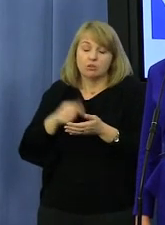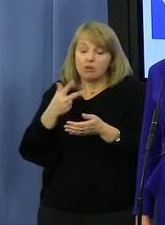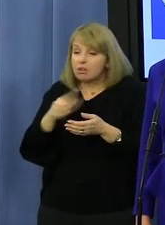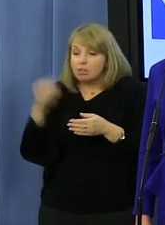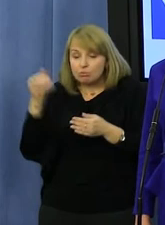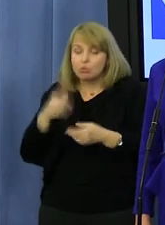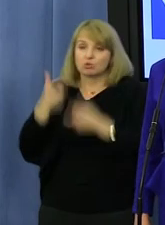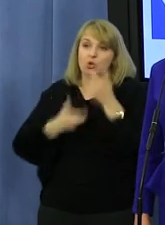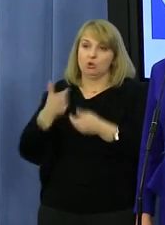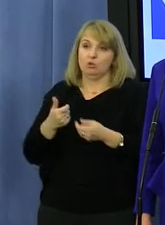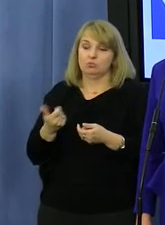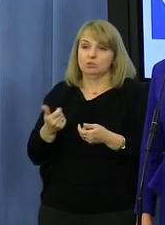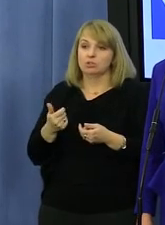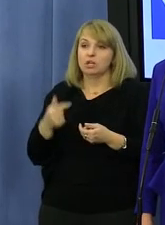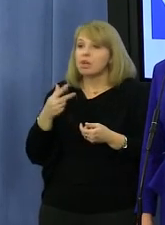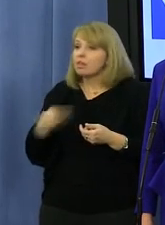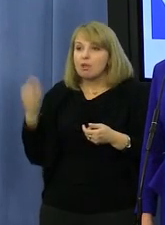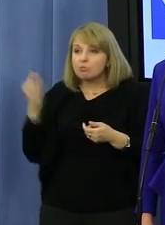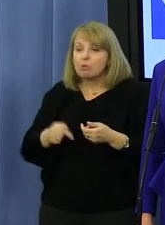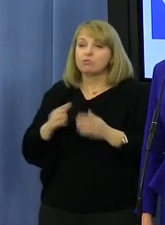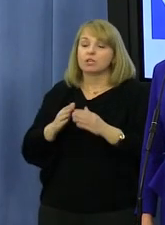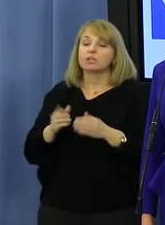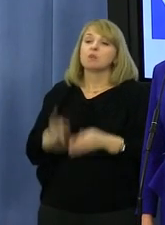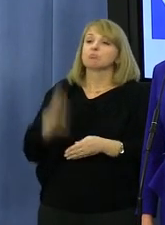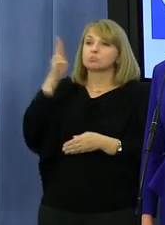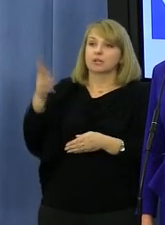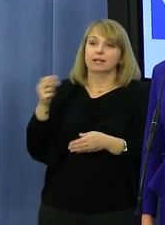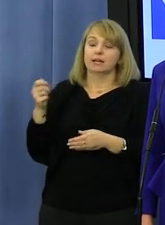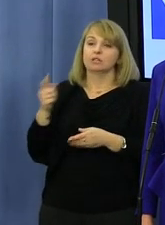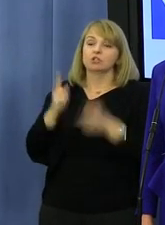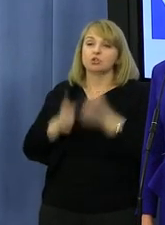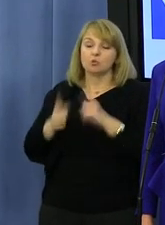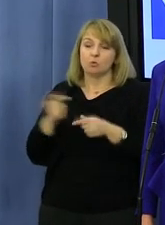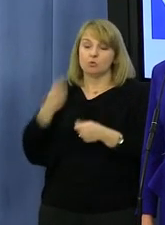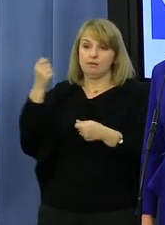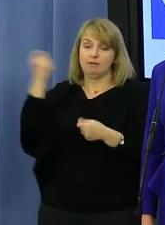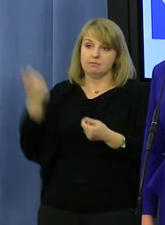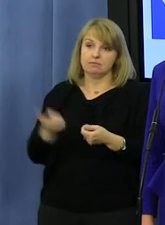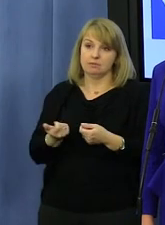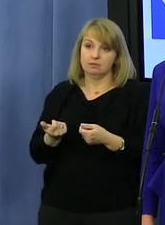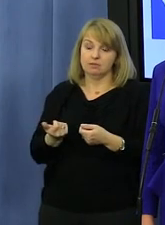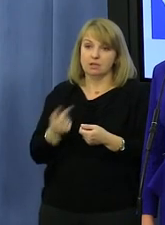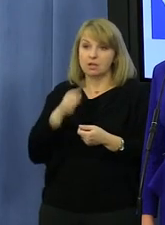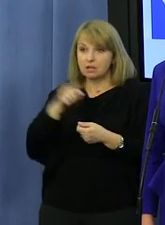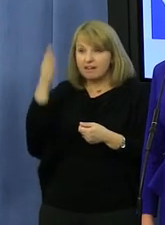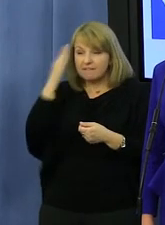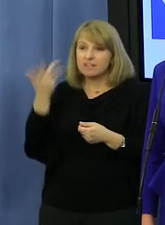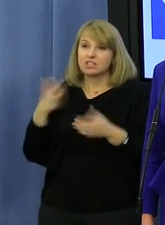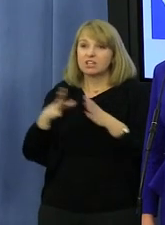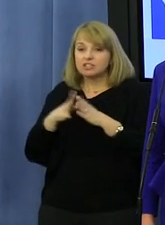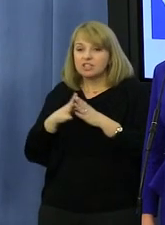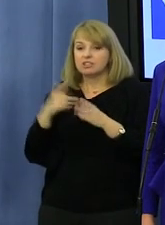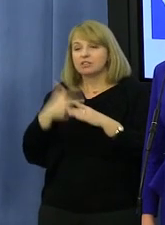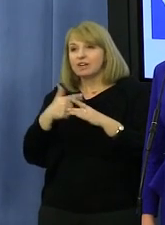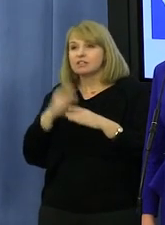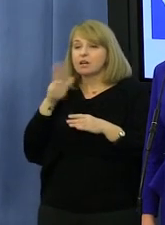miejsca. Nie powinien przekraczać prędkości. Był wielokrotnie o to proszony. Nie jest to oczywiście każda prędkość, jak Pan doskonale wie, te 10-20